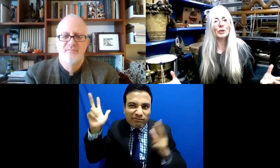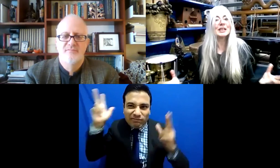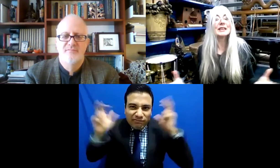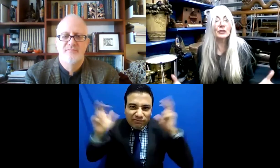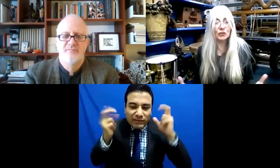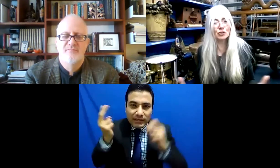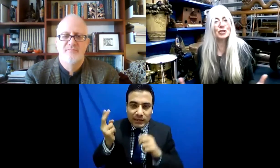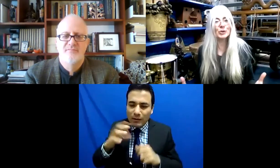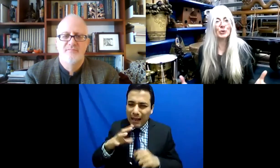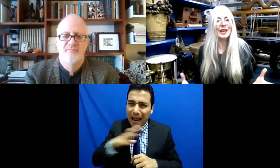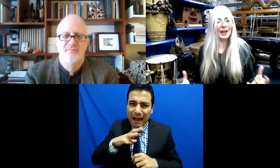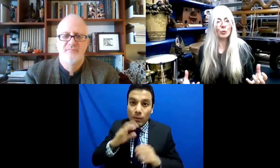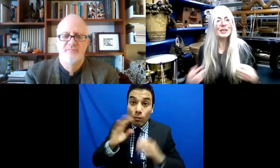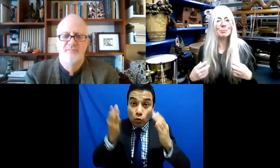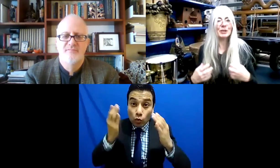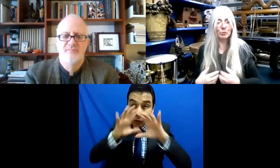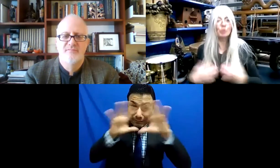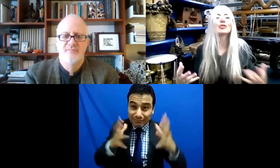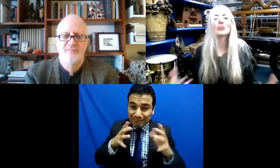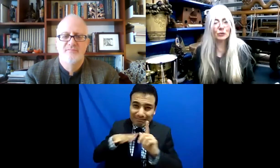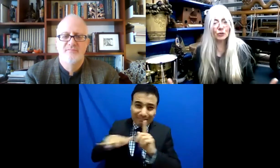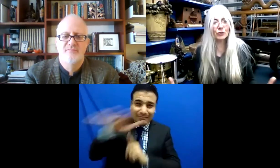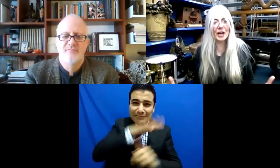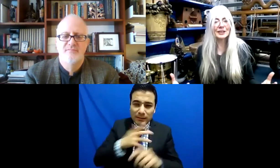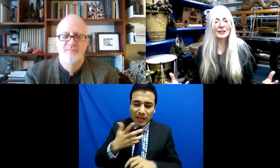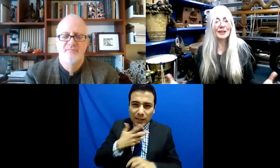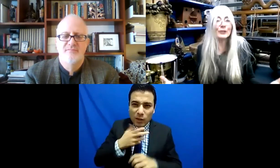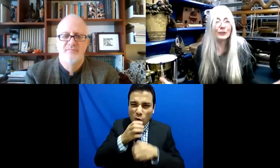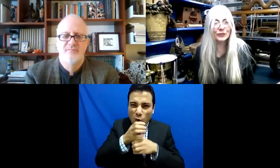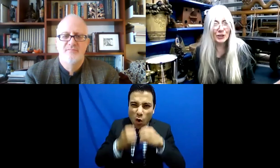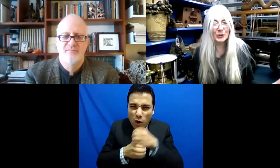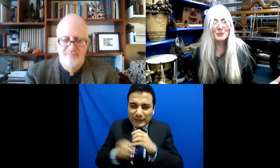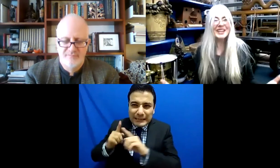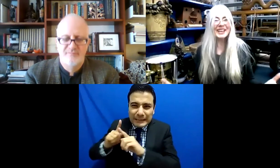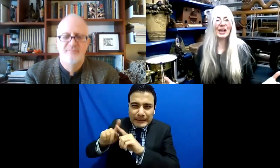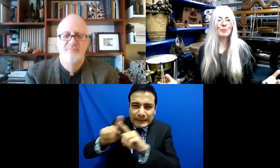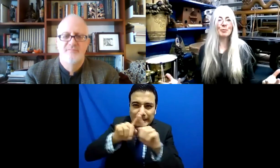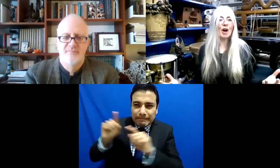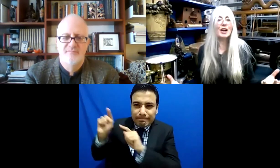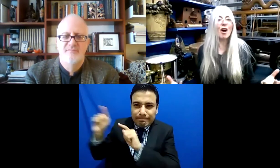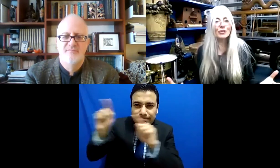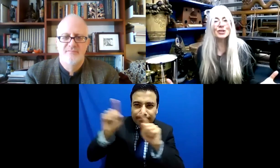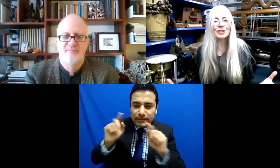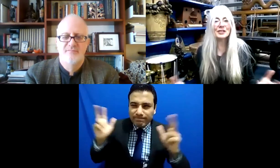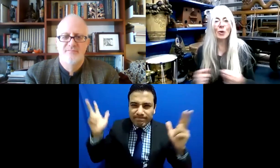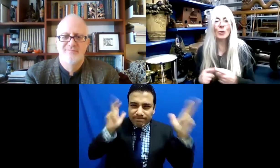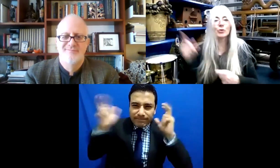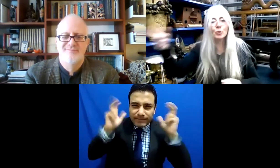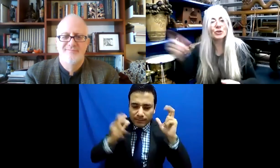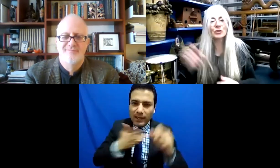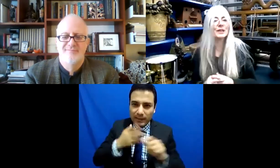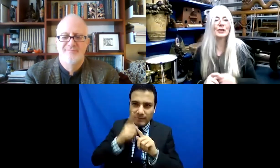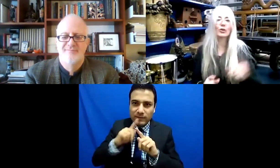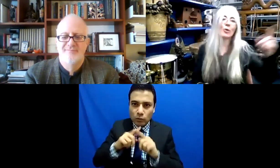en el mundo, ahí, que siempre en todas partes que podemos escuchar y podemos ser los músicos de